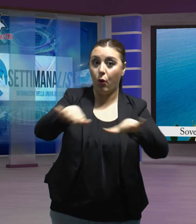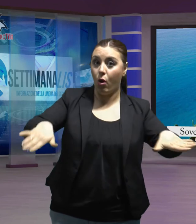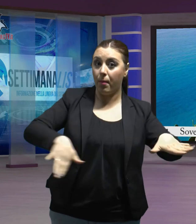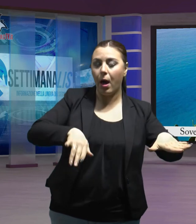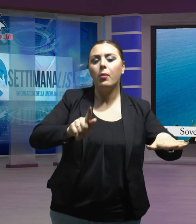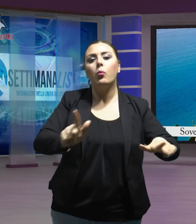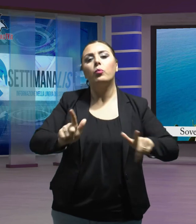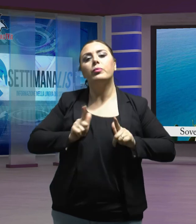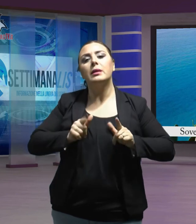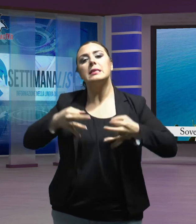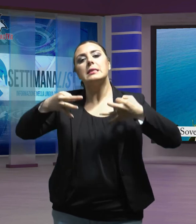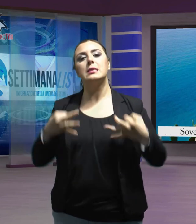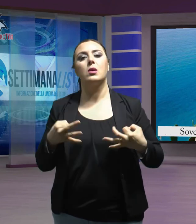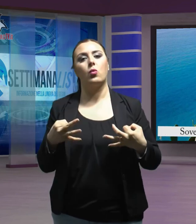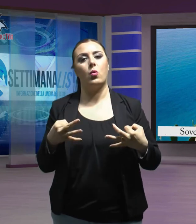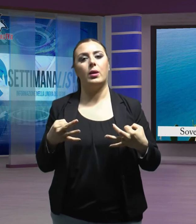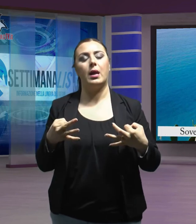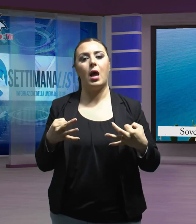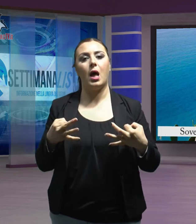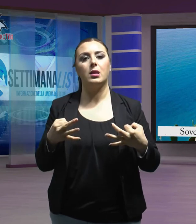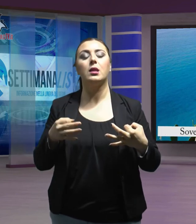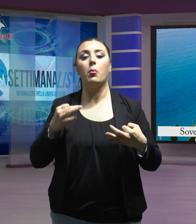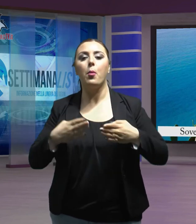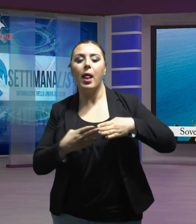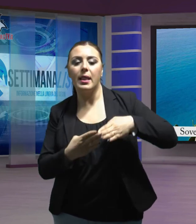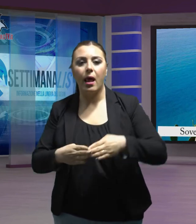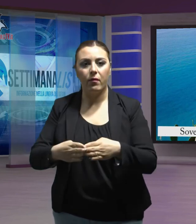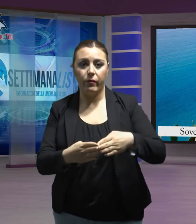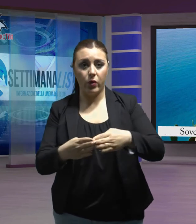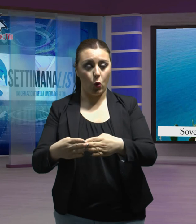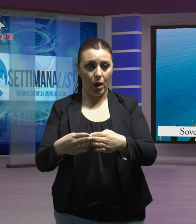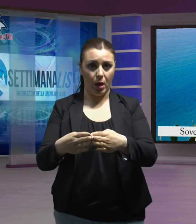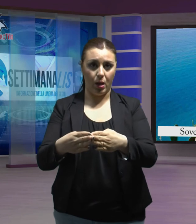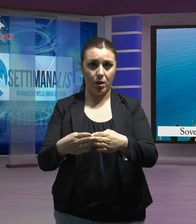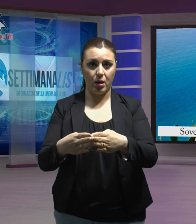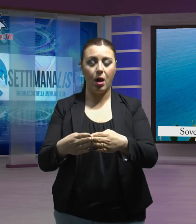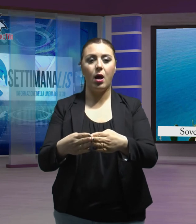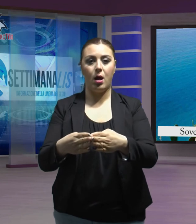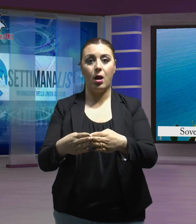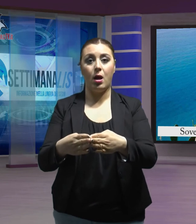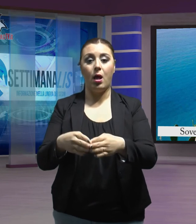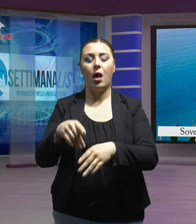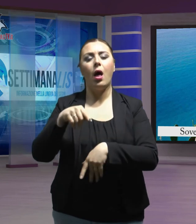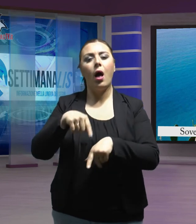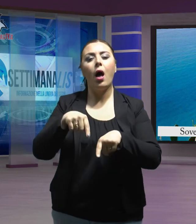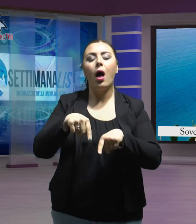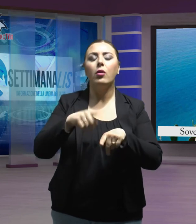sicurezza della navigazione. L'attività che si estende nelle zone